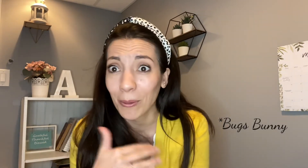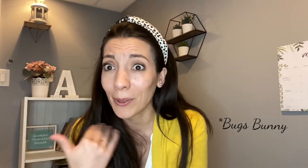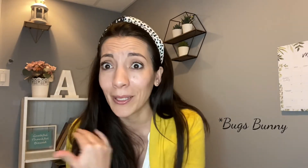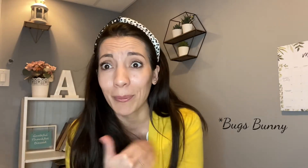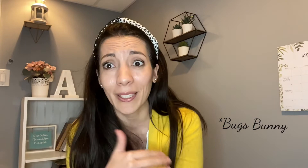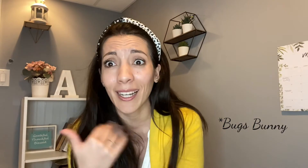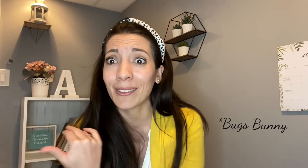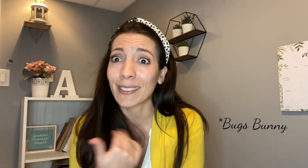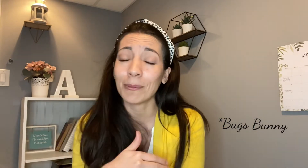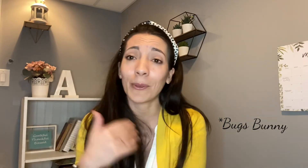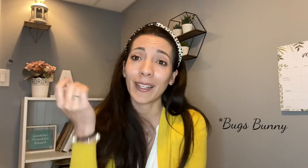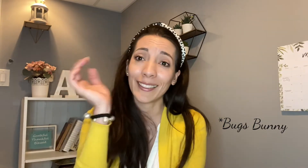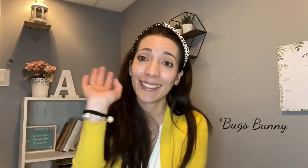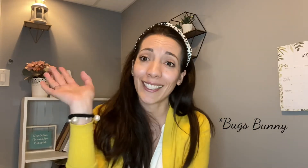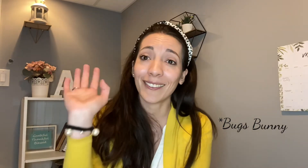bono porque hago esas bobadas chao